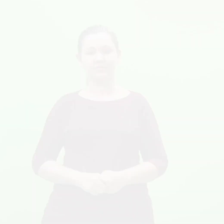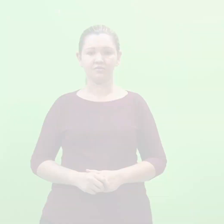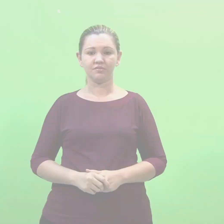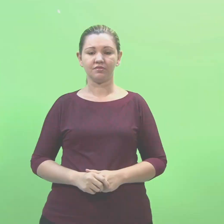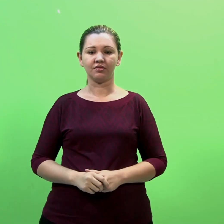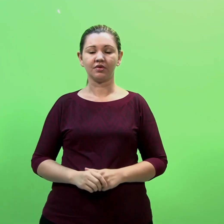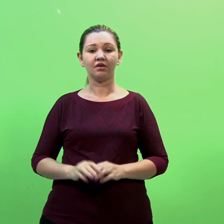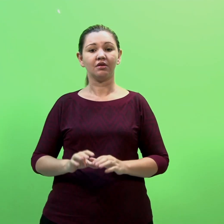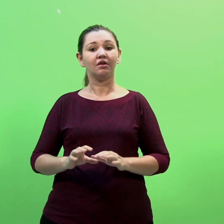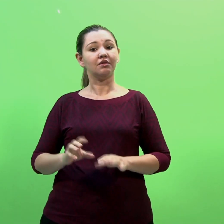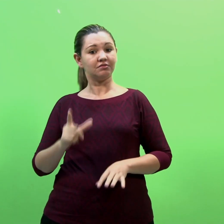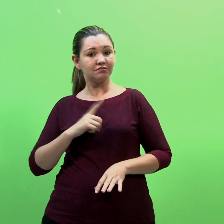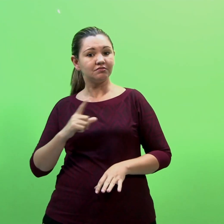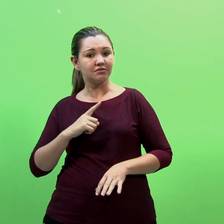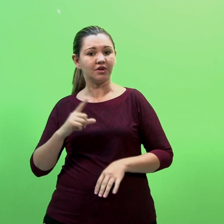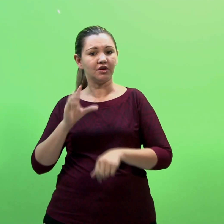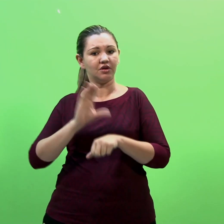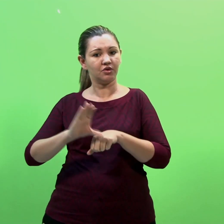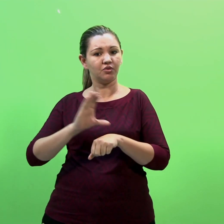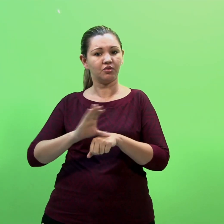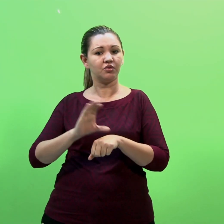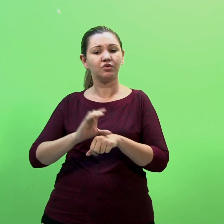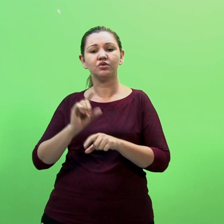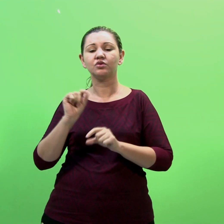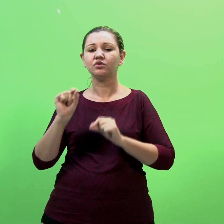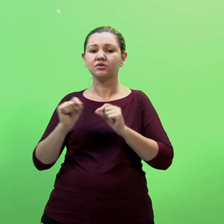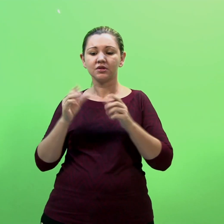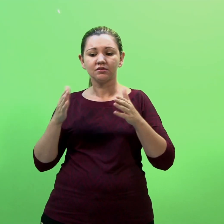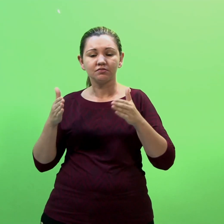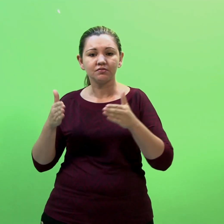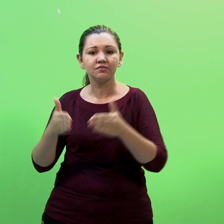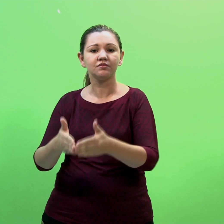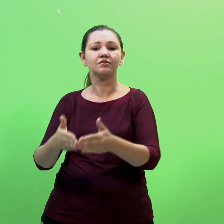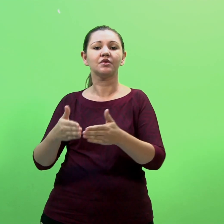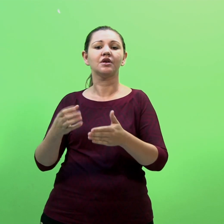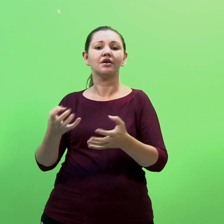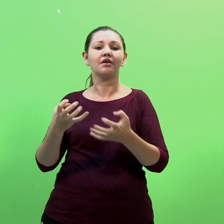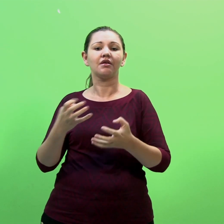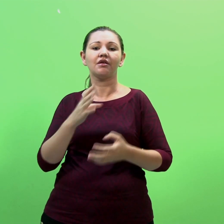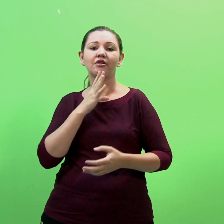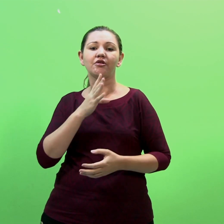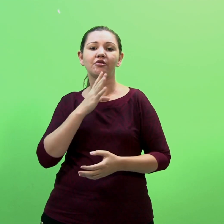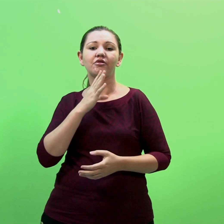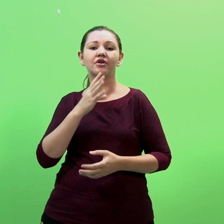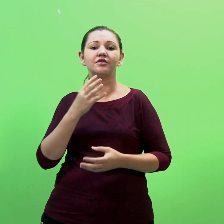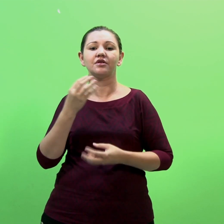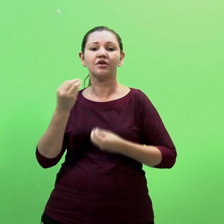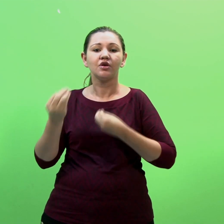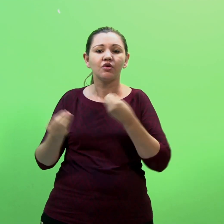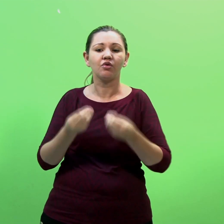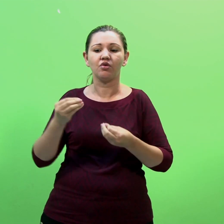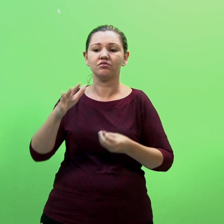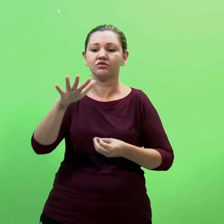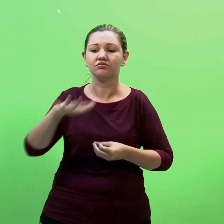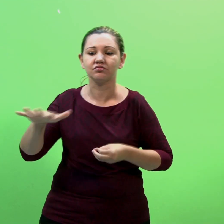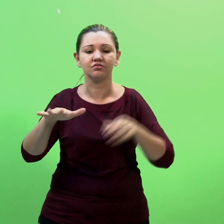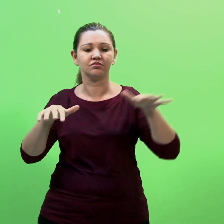Há ainda os cursos que buscam oferecer conhecimentos acerca da especificidade de cada um dos possíveis campos de